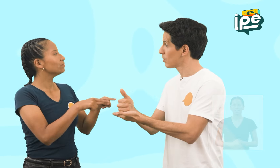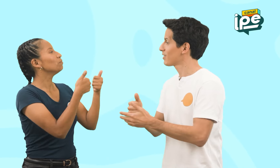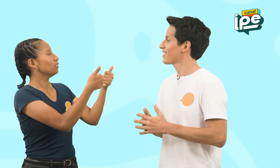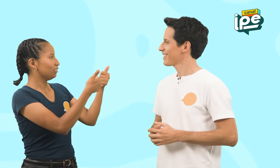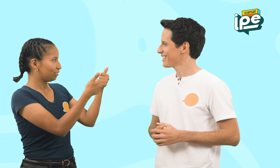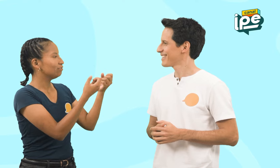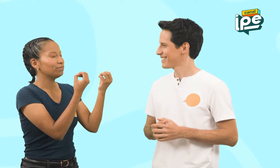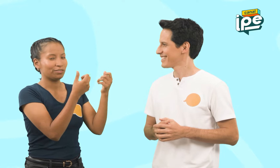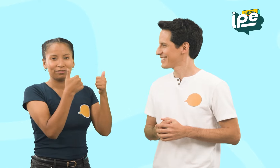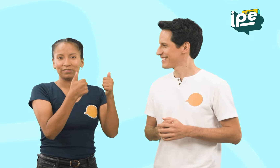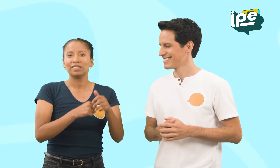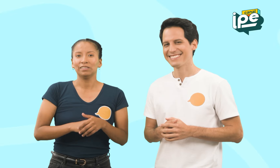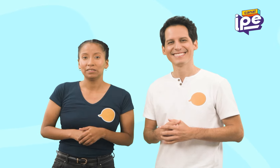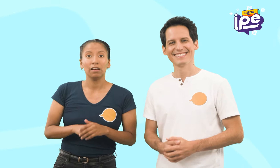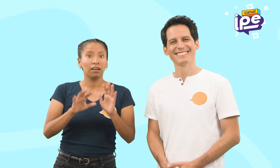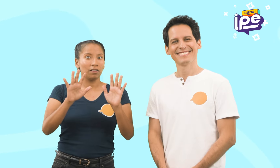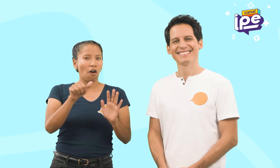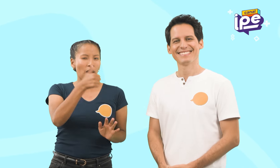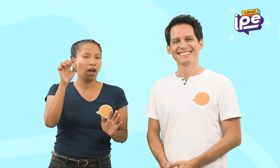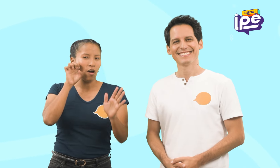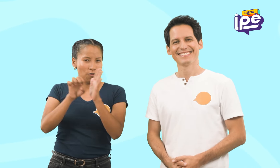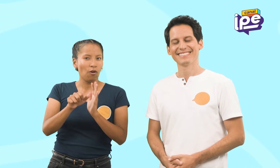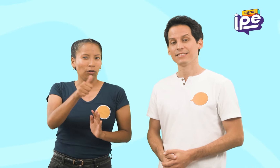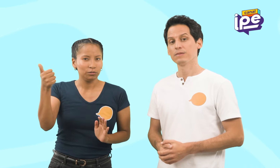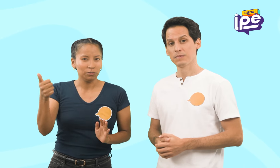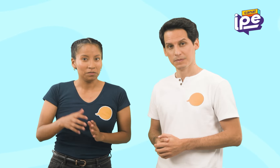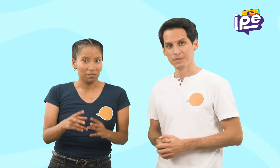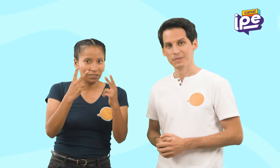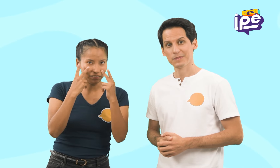Así es, Miki. Muy bien. Ahora veamos otro ejemplo.